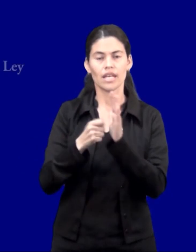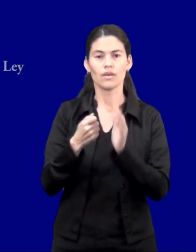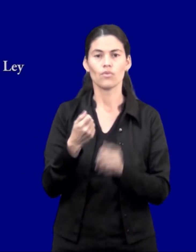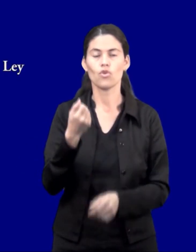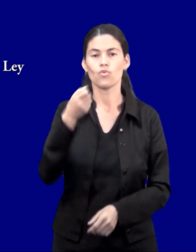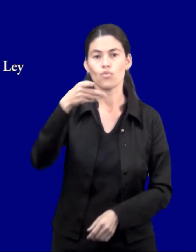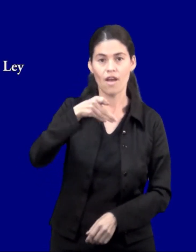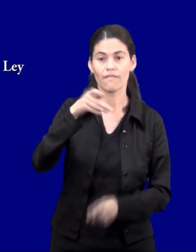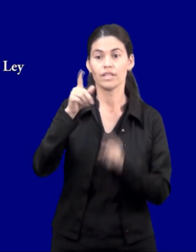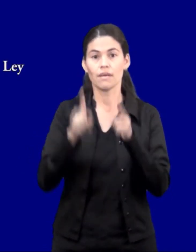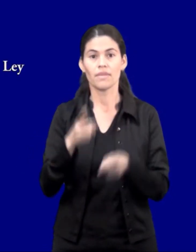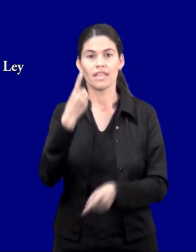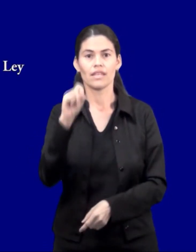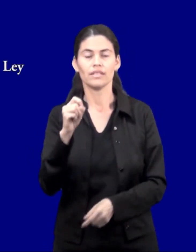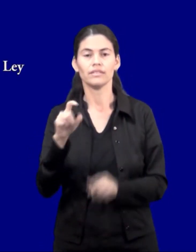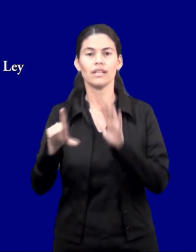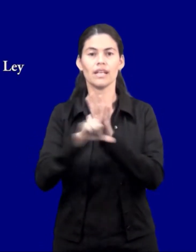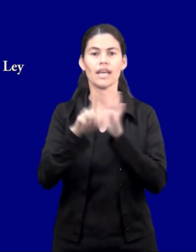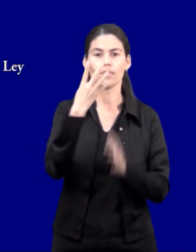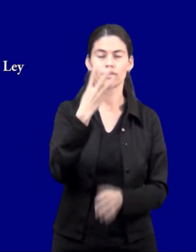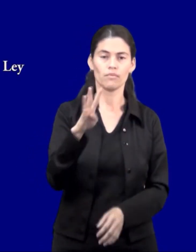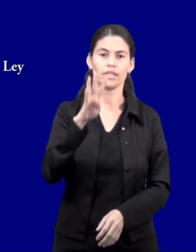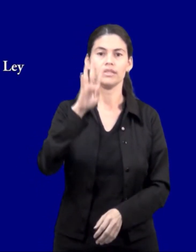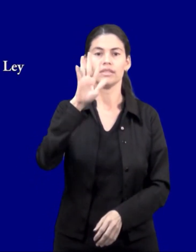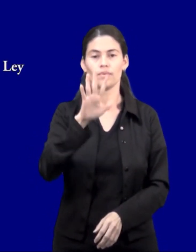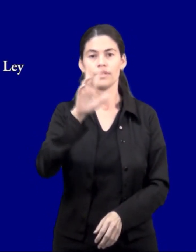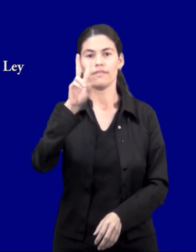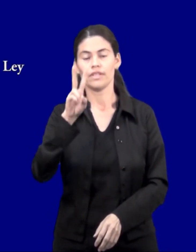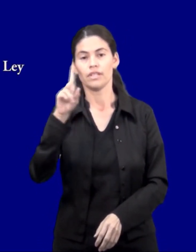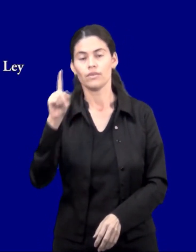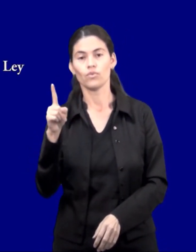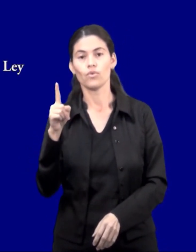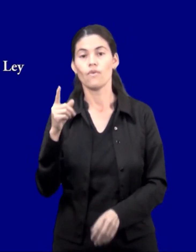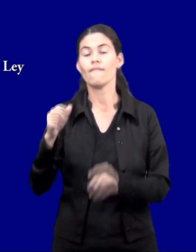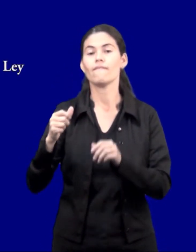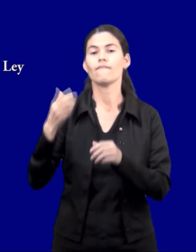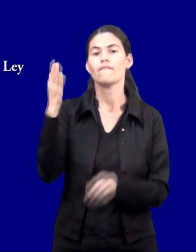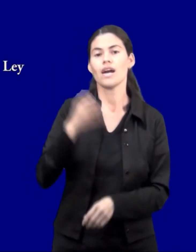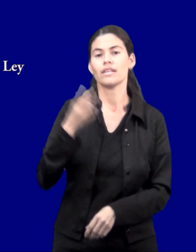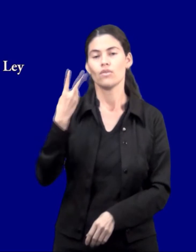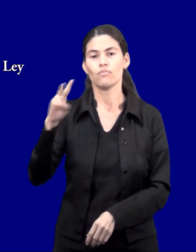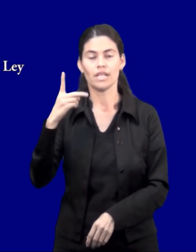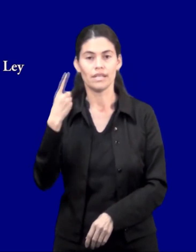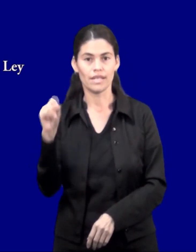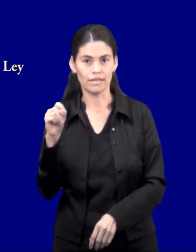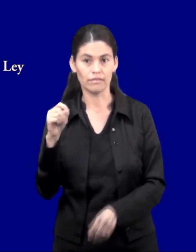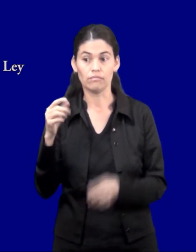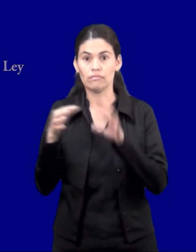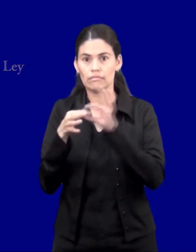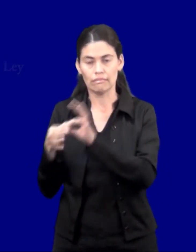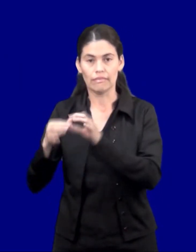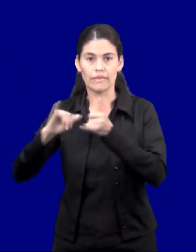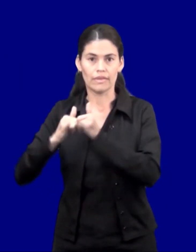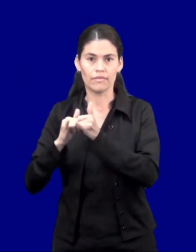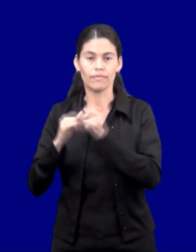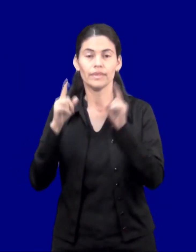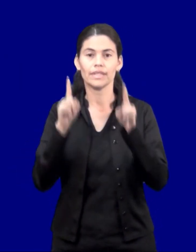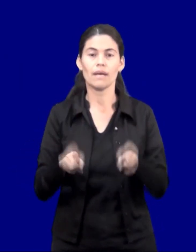expresados en los artículos 9 y 10 de la ley 4251 barra 10 de